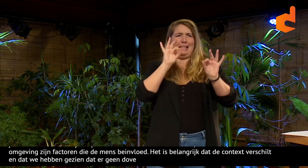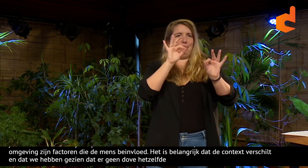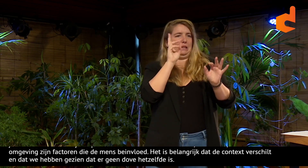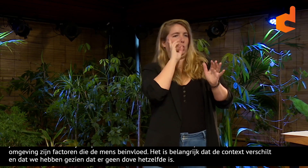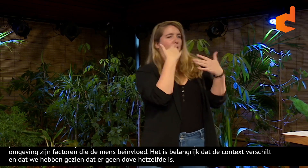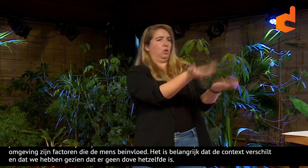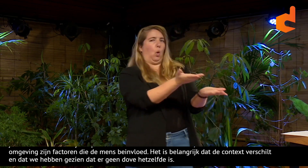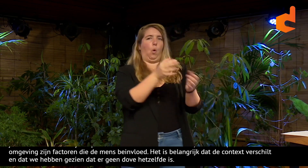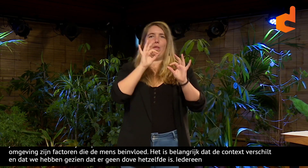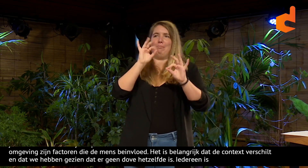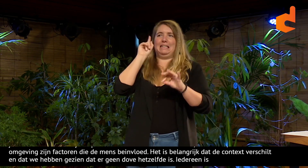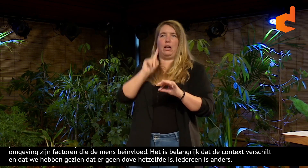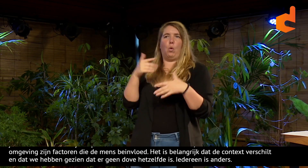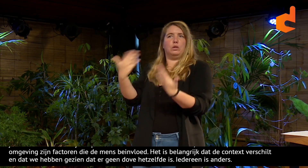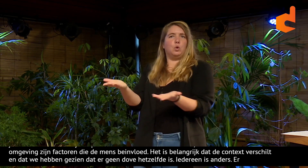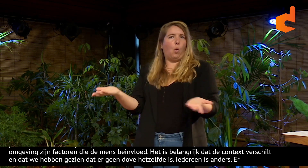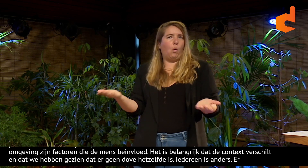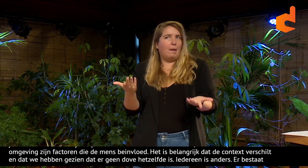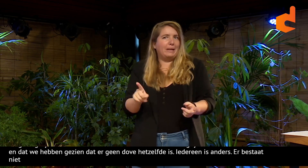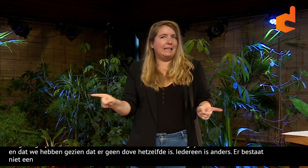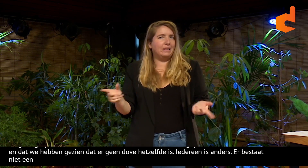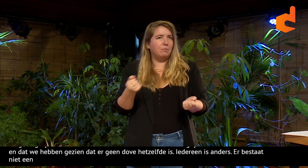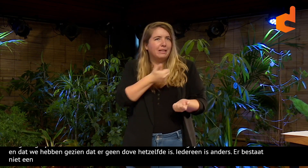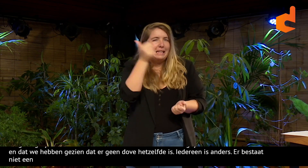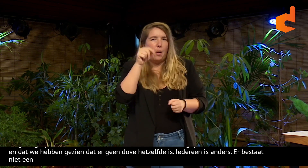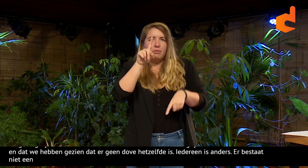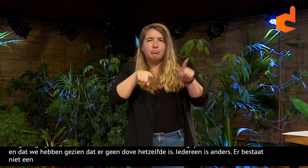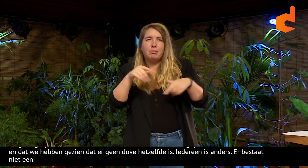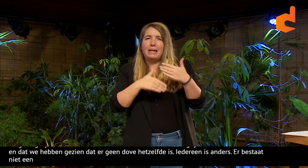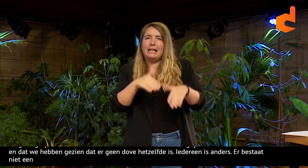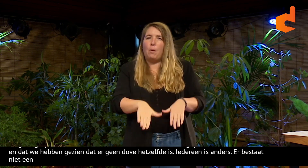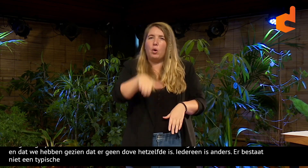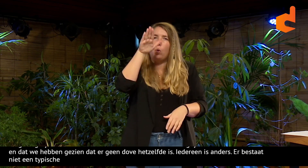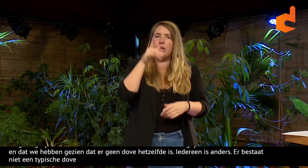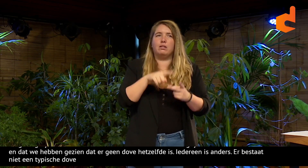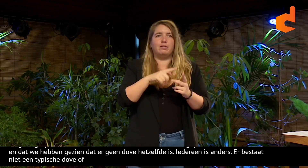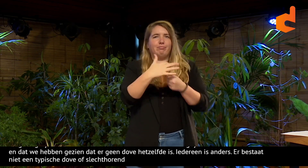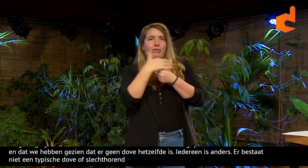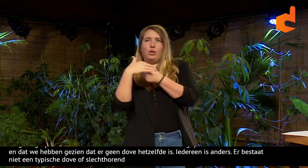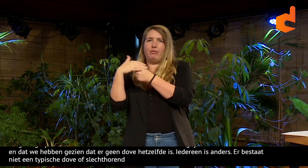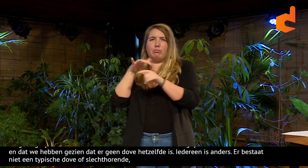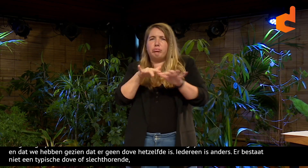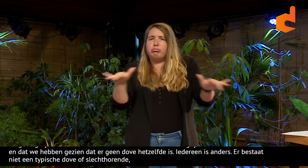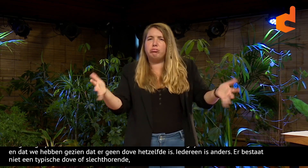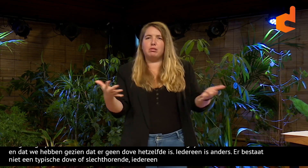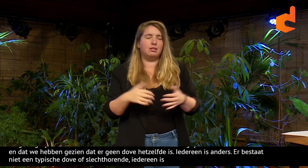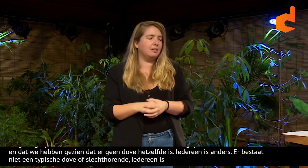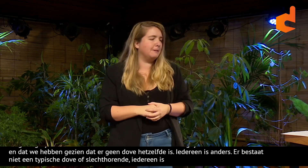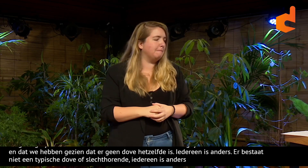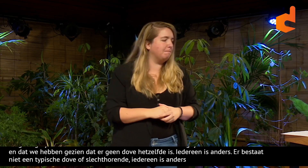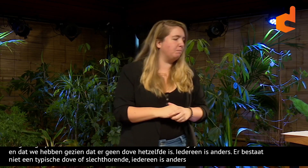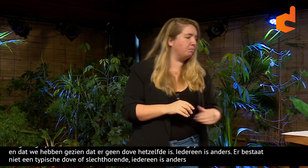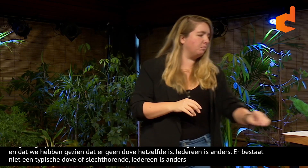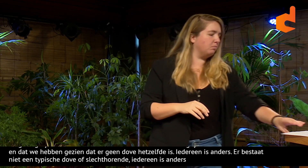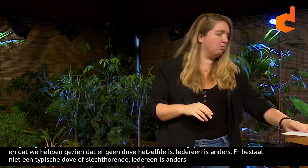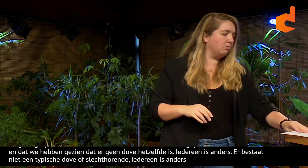Want er bestaat ook niet een typische doven of een typische slechthorende. Dat bestaat niet. Iedereen is op een andere manier opgegroeid. Iedereen heeft andere invloeden